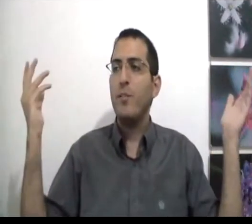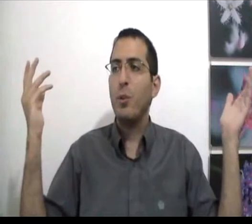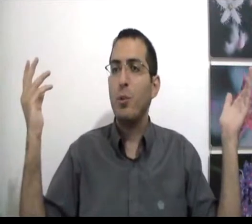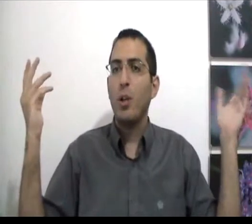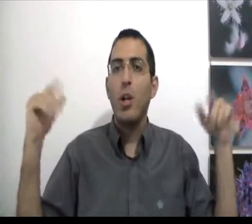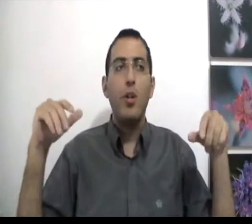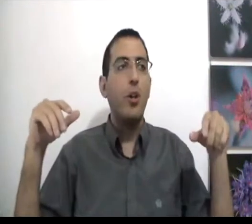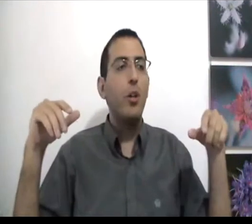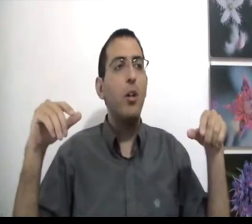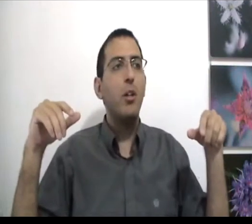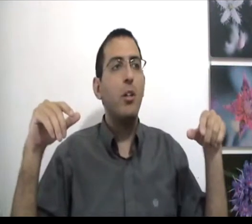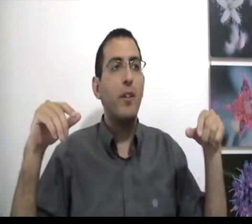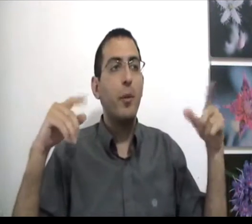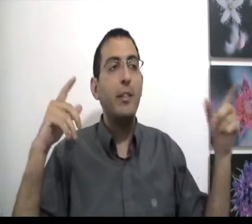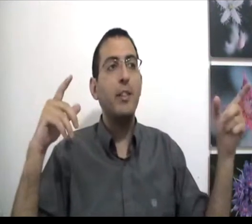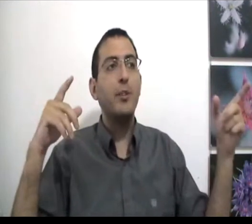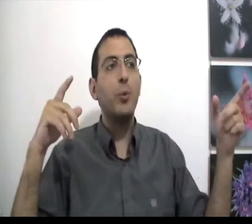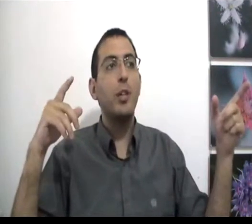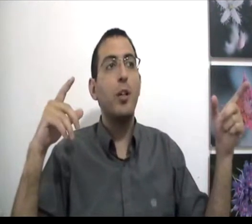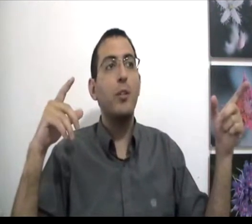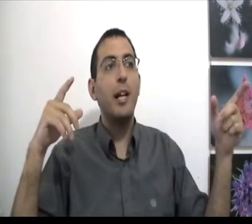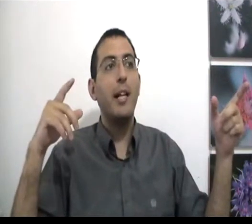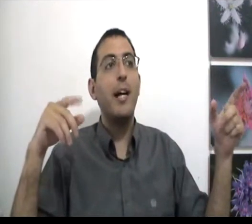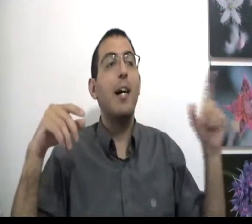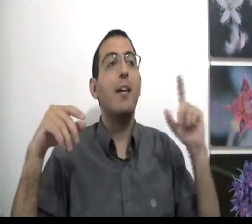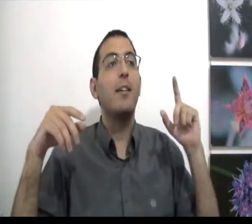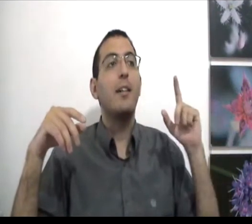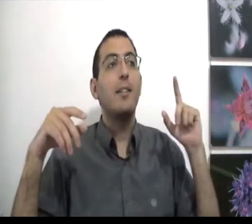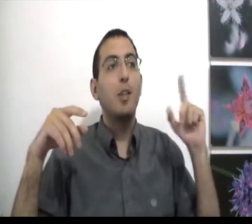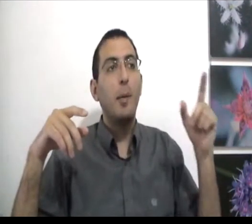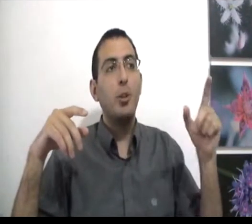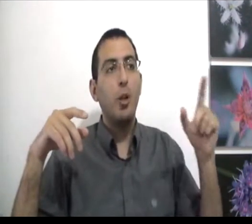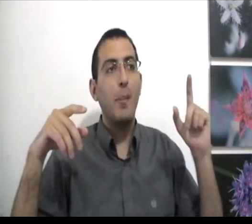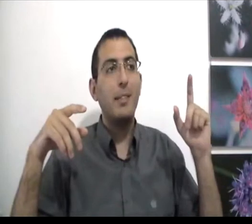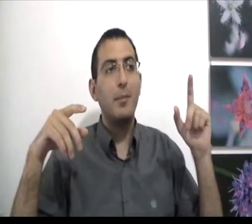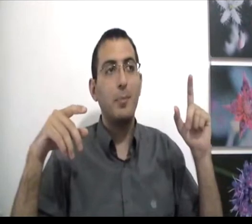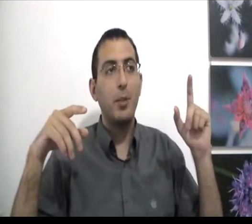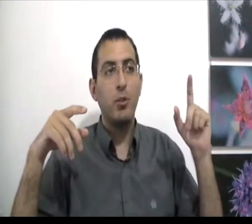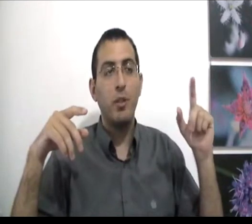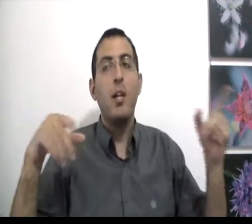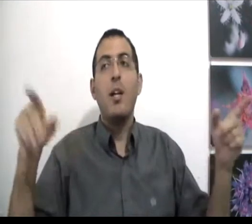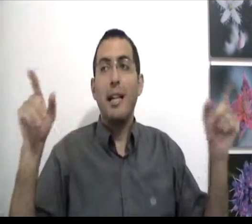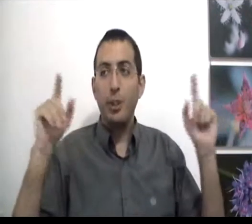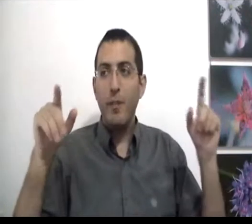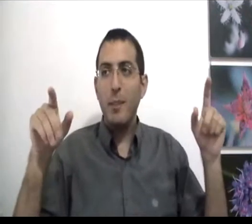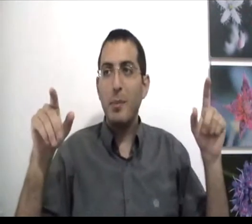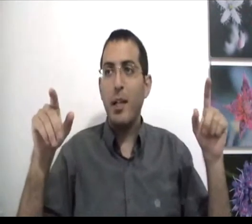אין אפשרות לא, אבל אולי שזו אפשרות שאני לא יודע עליה, אה זה אומר שעוד לא חיפשת מספיק טוב אז שב עם עצמך,